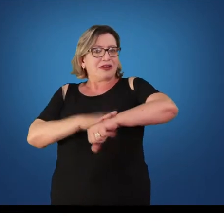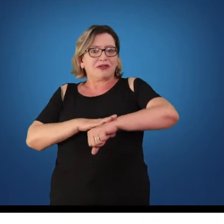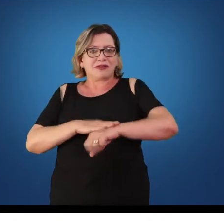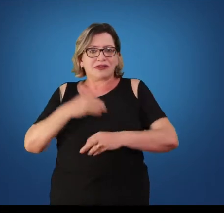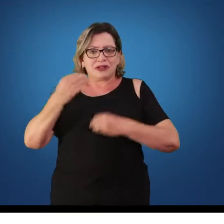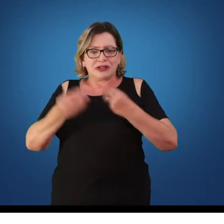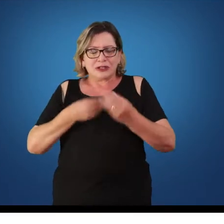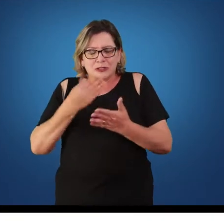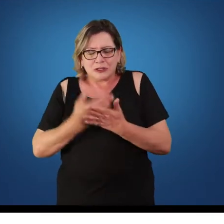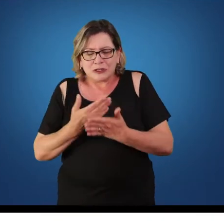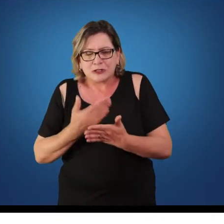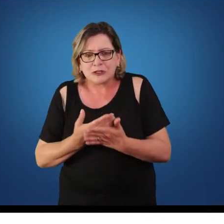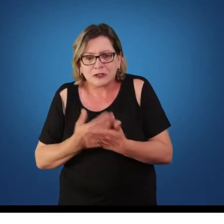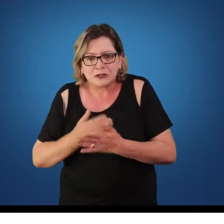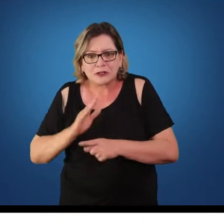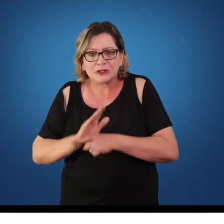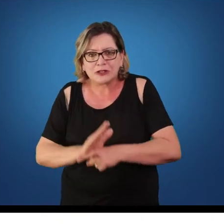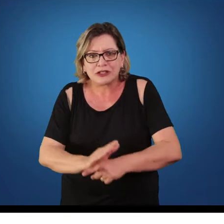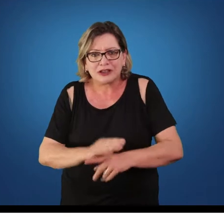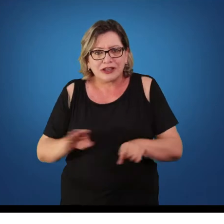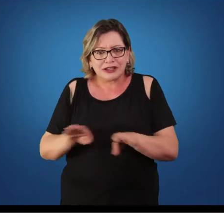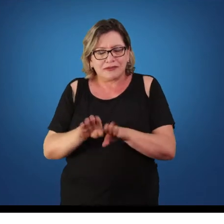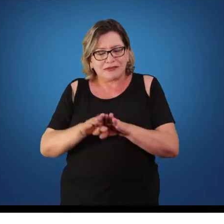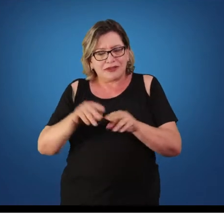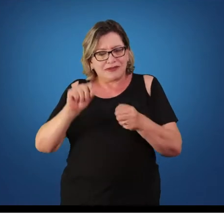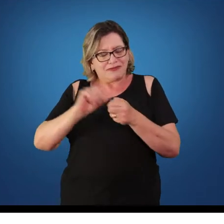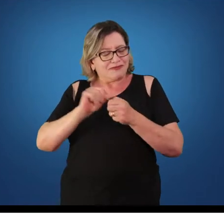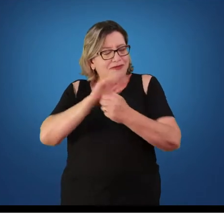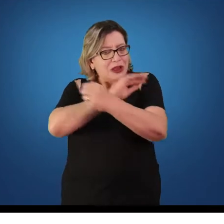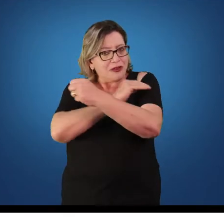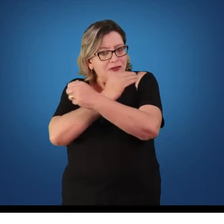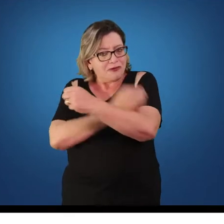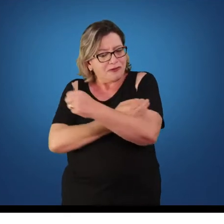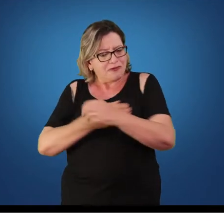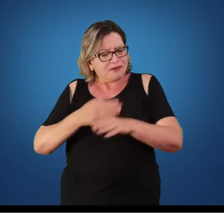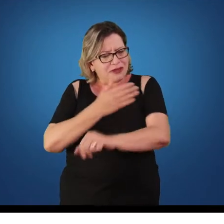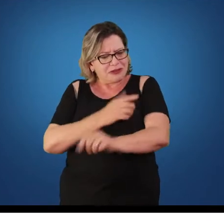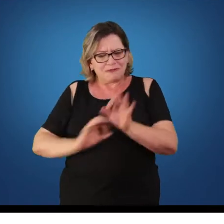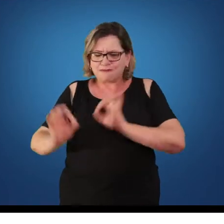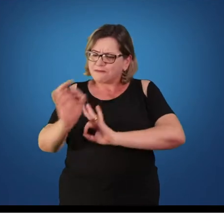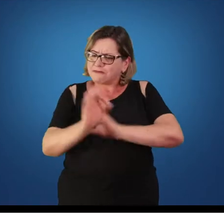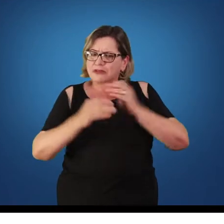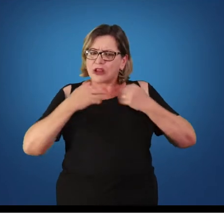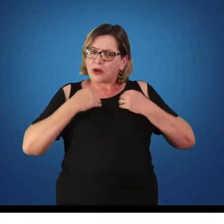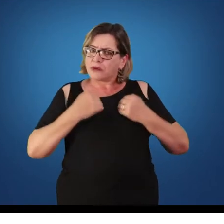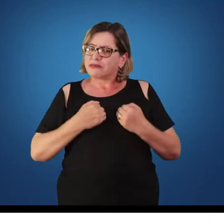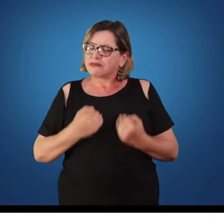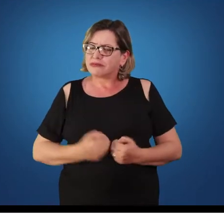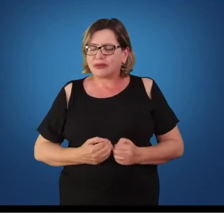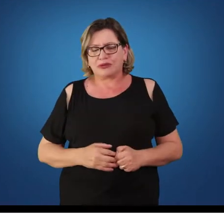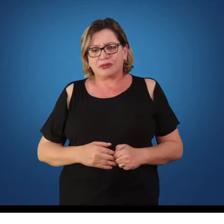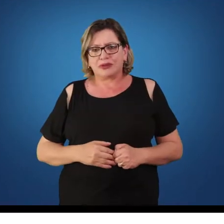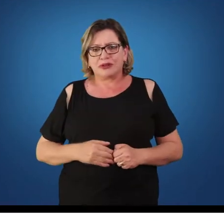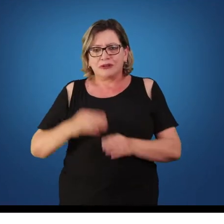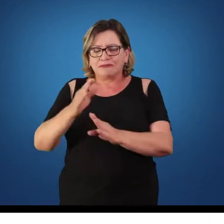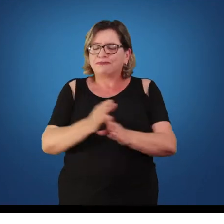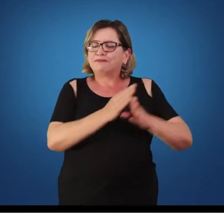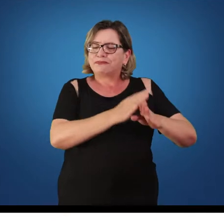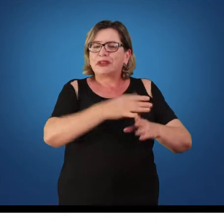do estudo, como ia fortalecer e disciplinar esse corpo para o que viesse depois. A partir da década de 80, a gente